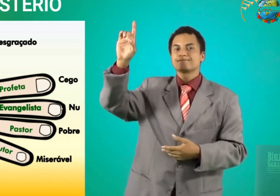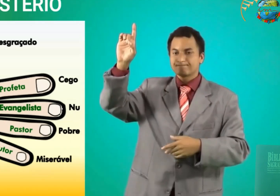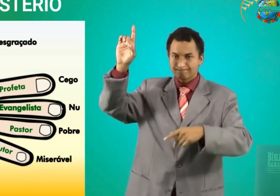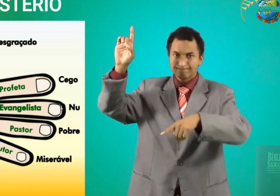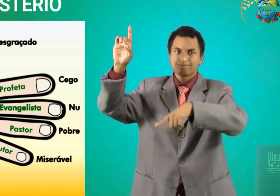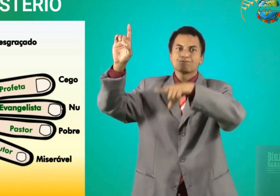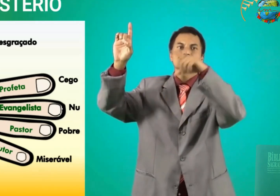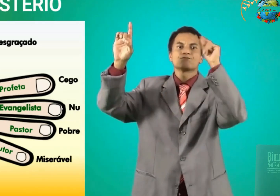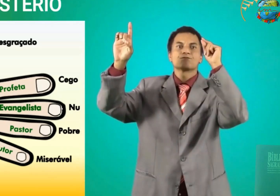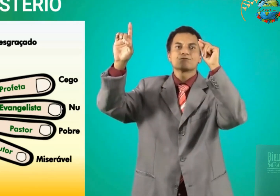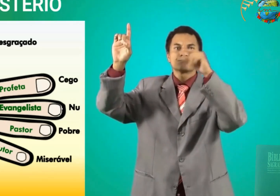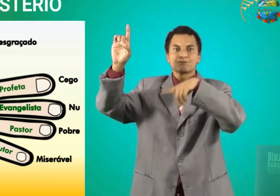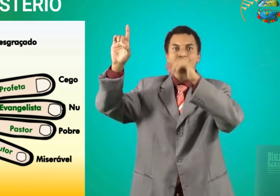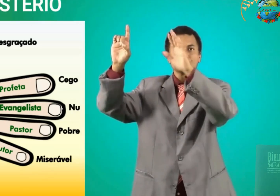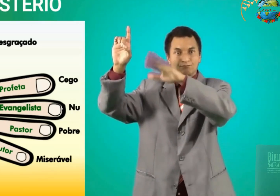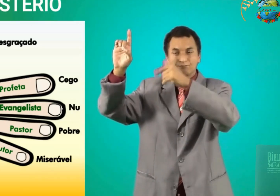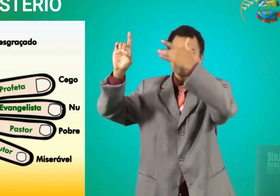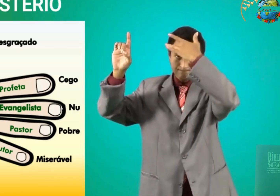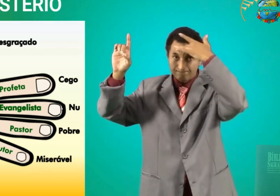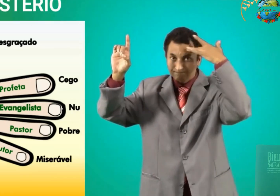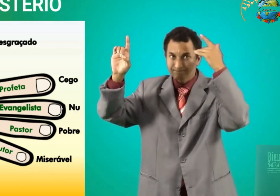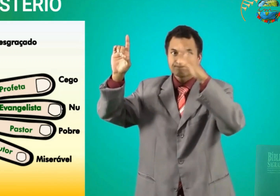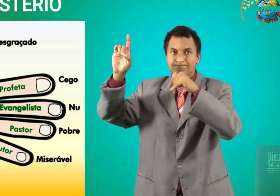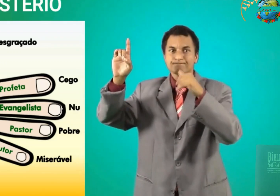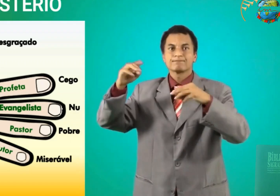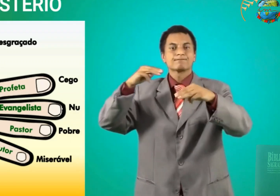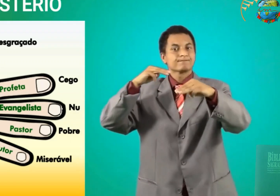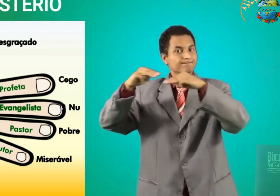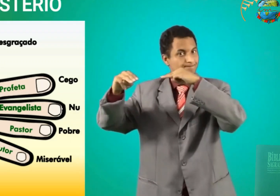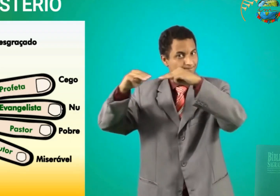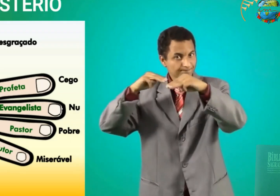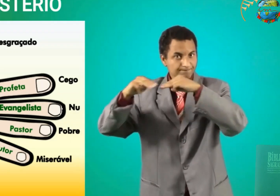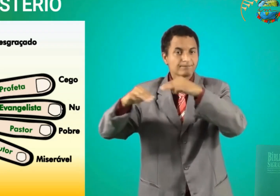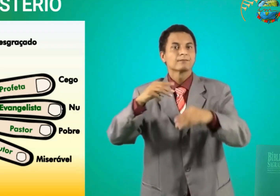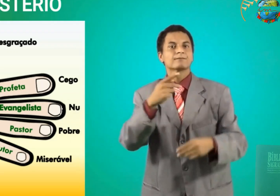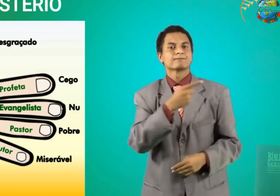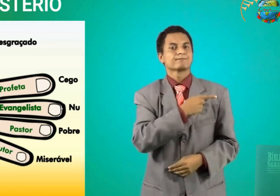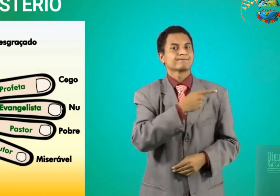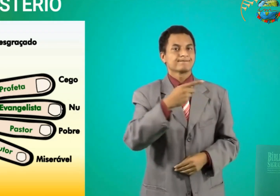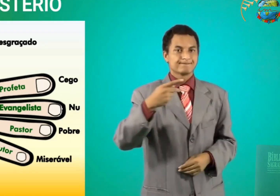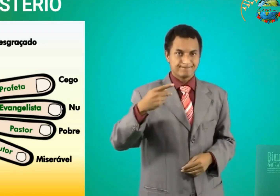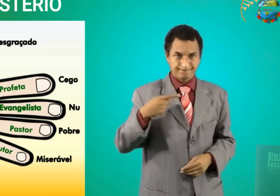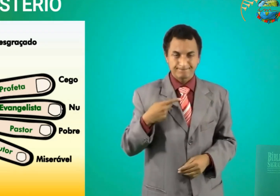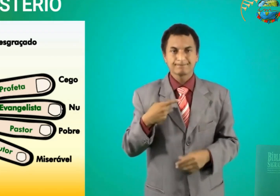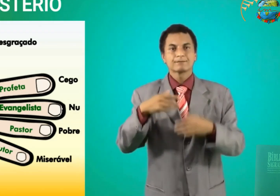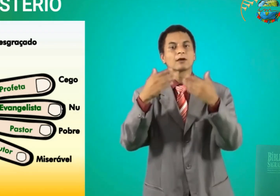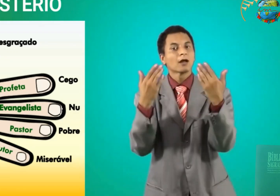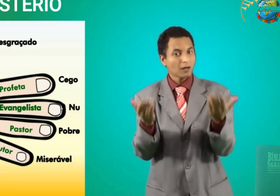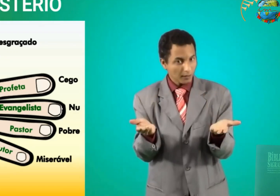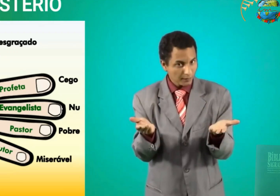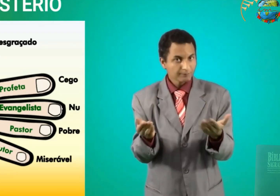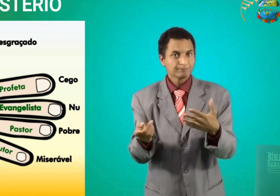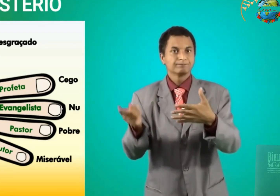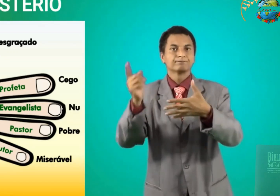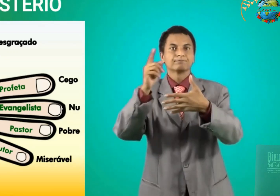Deus É quem escolhe Quem chama o homem Para o ministério Para pastorear o rebanho Então